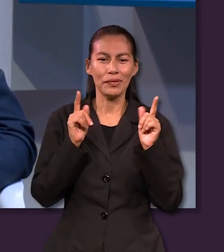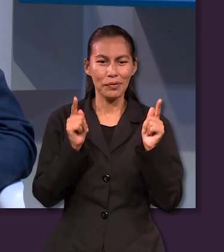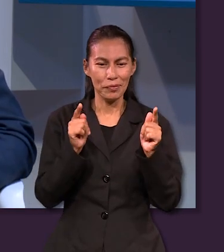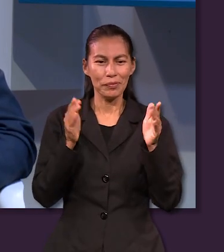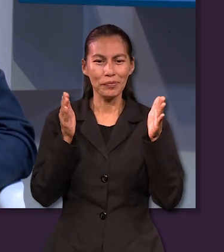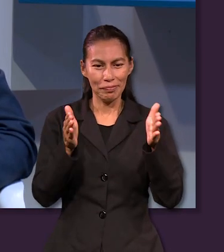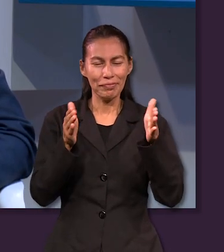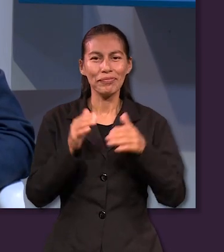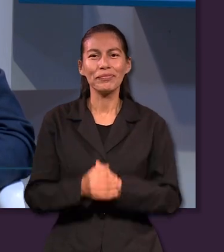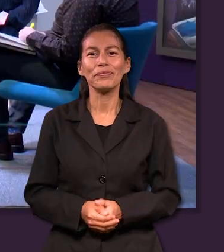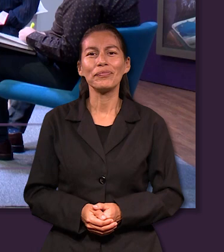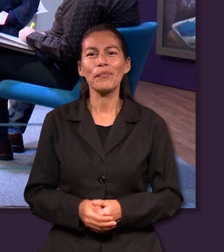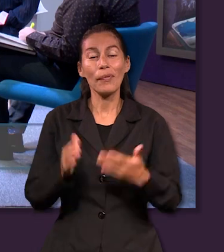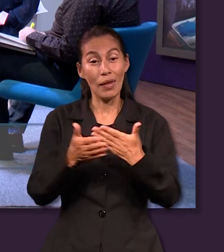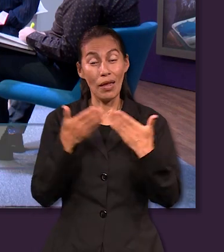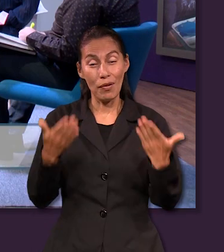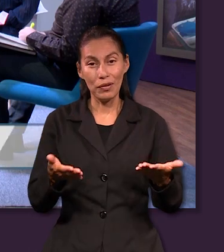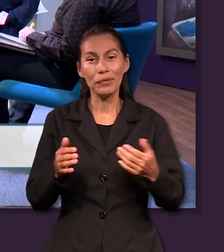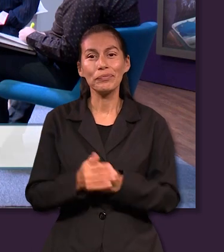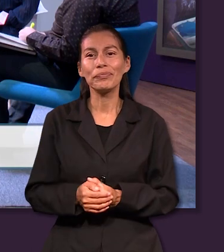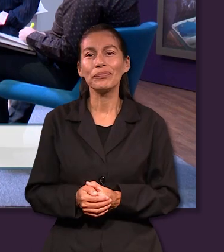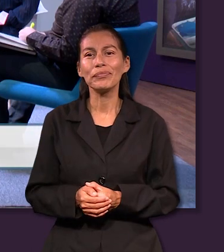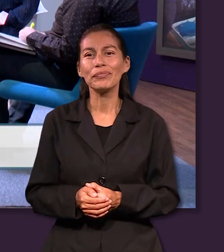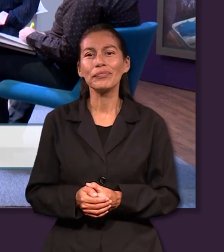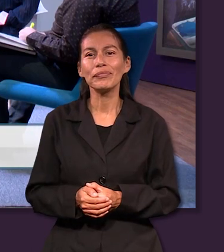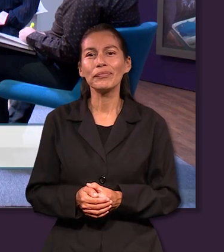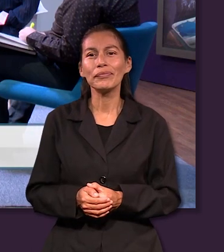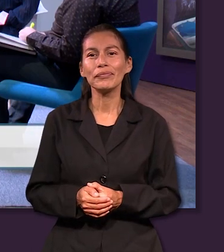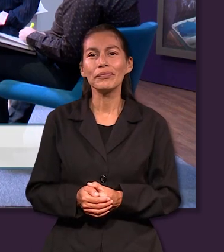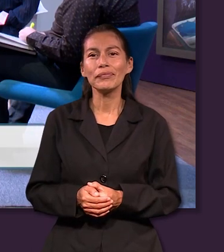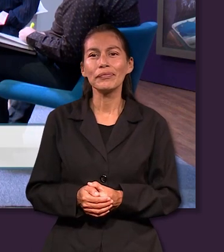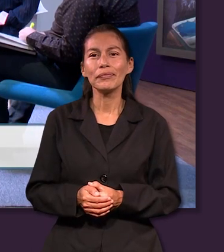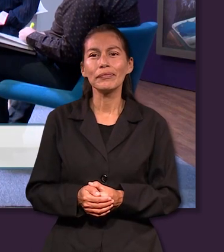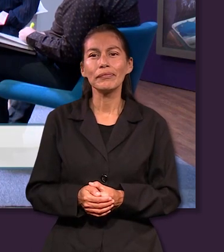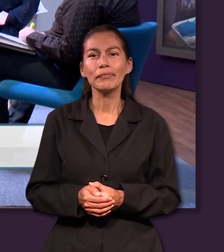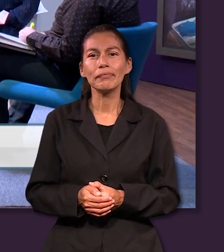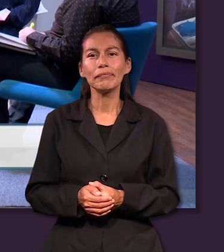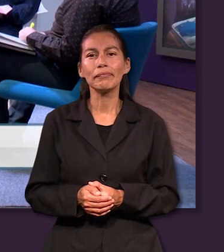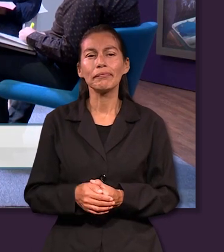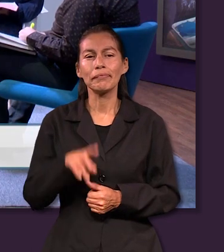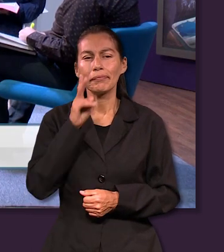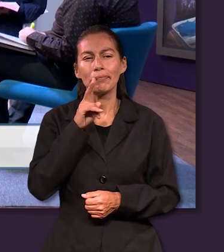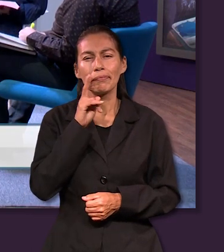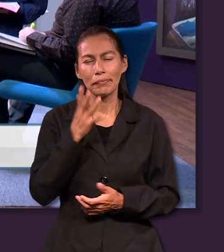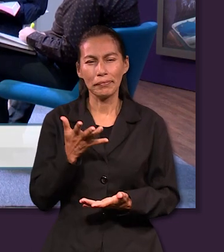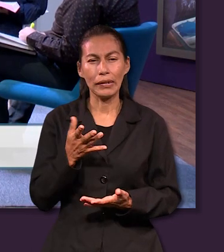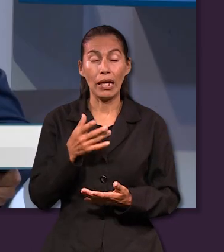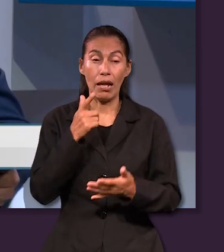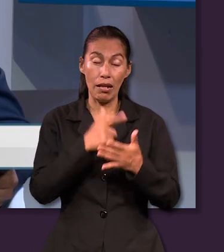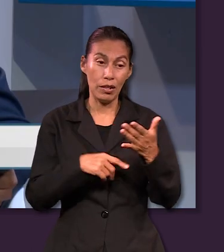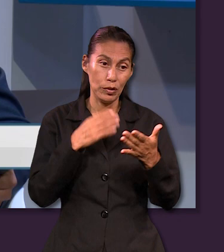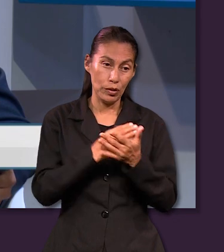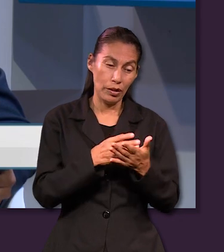sección ahora vamos a ver un caso que se los voy a compartir el caso que venía en la lección